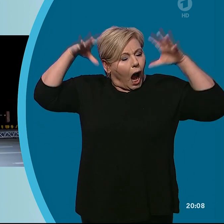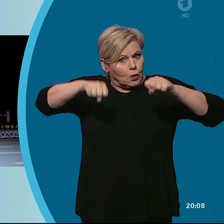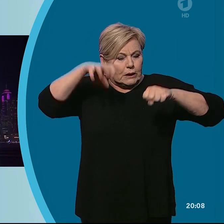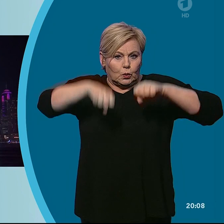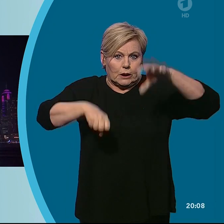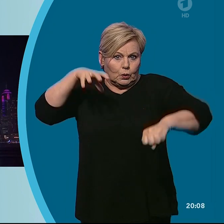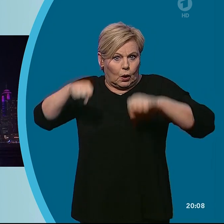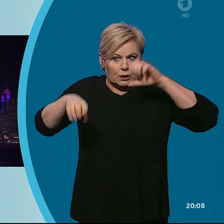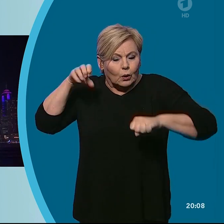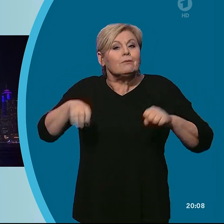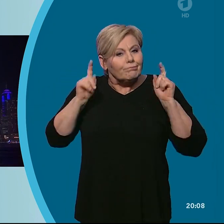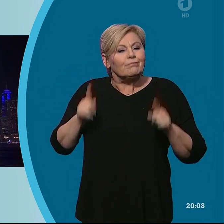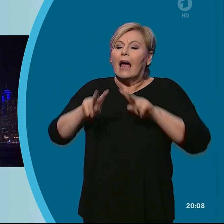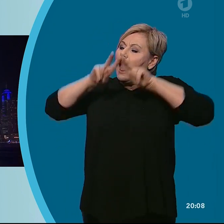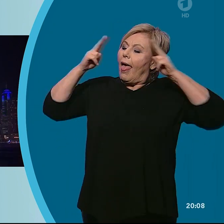Zeichen für den Schutz des Planeten zu setzen.